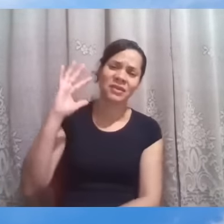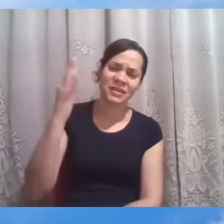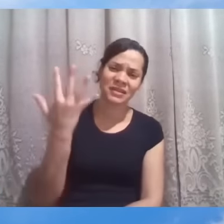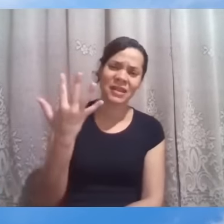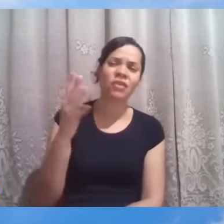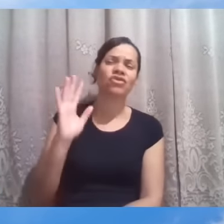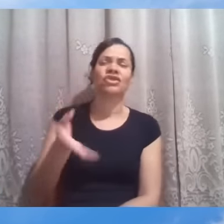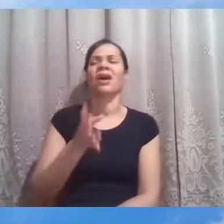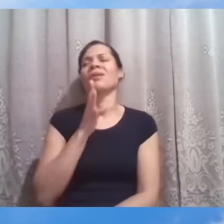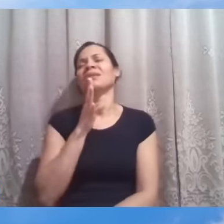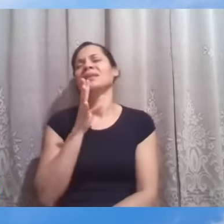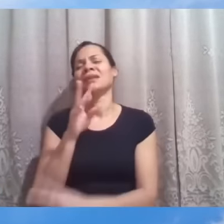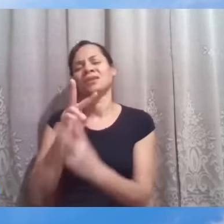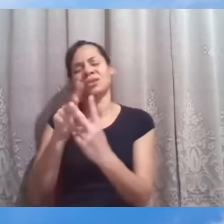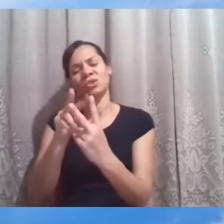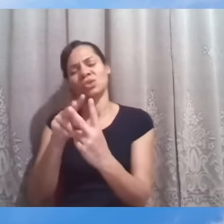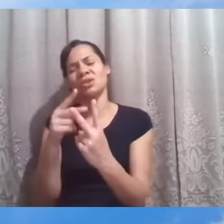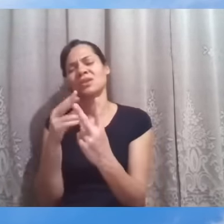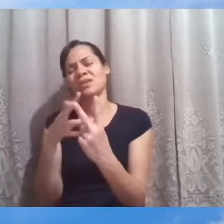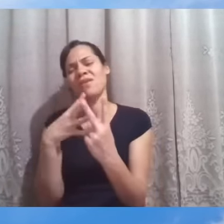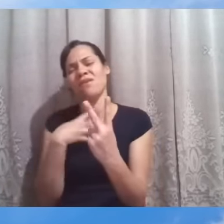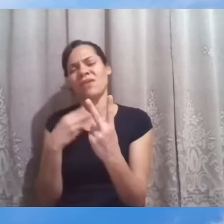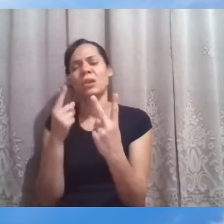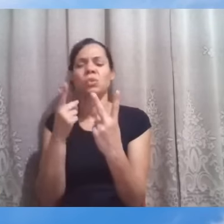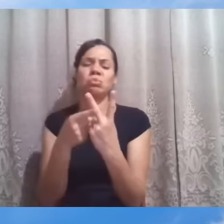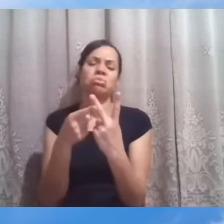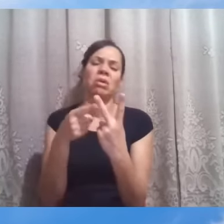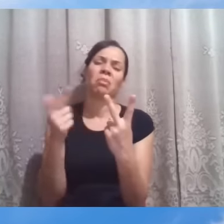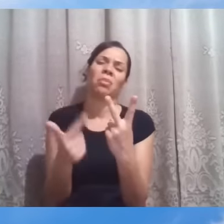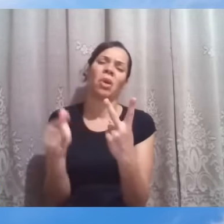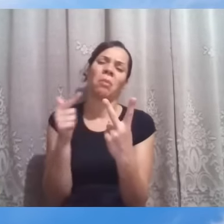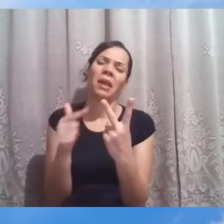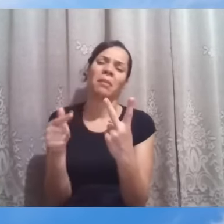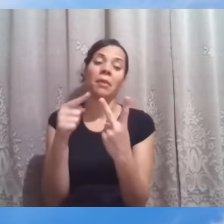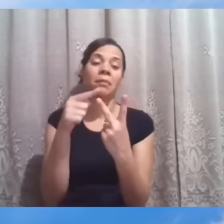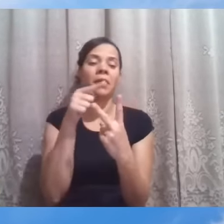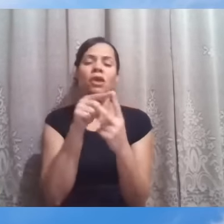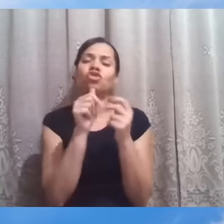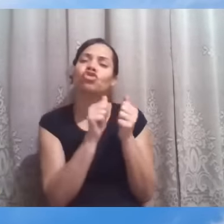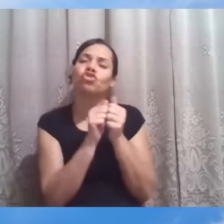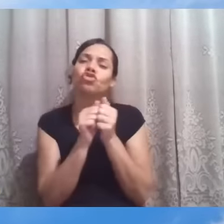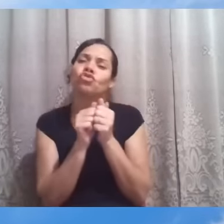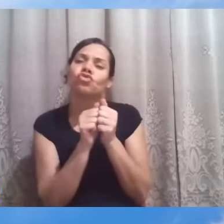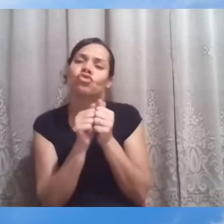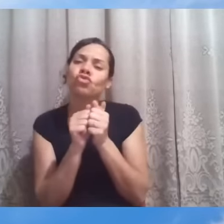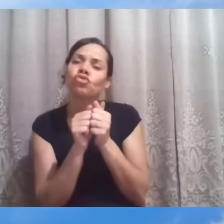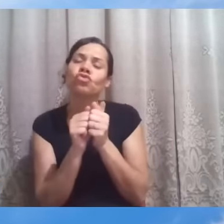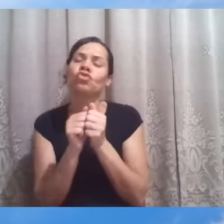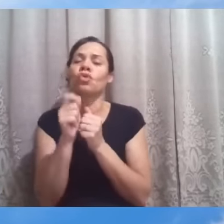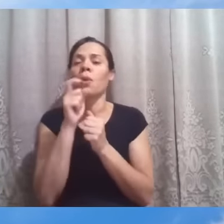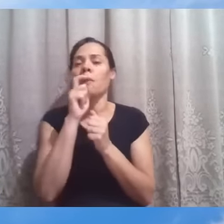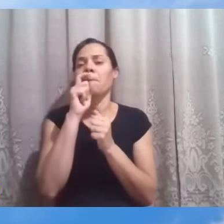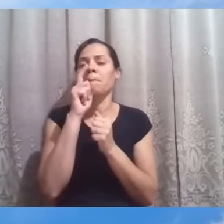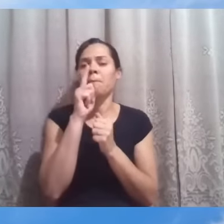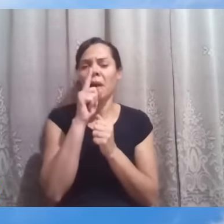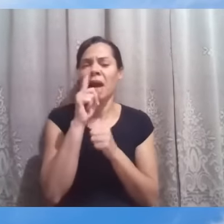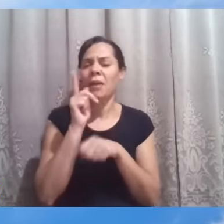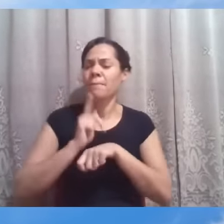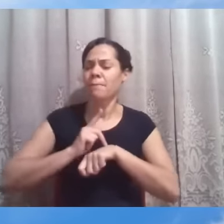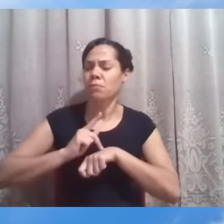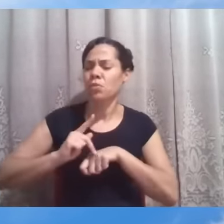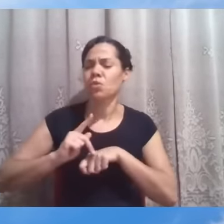conhecidos de todos, foram abertos. E aquele que esteve sempre junto ao pai, aparentemente, alipio, puro,